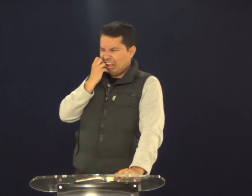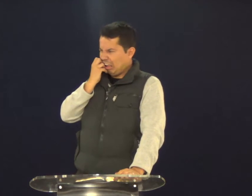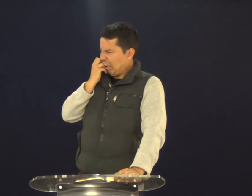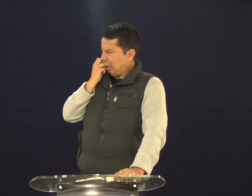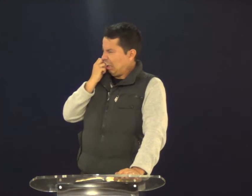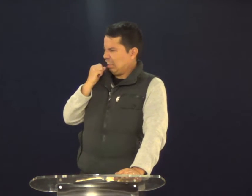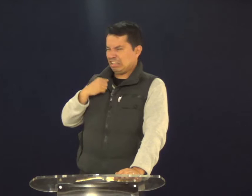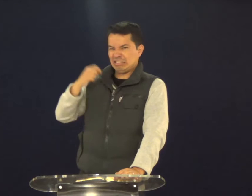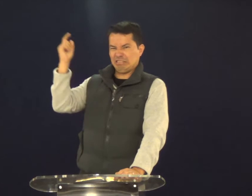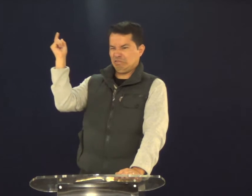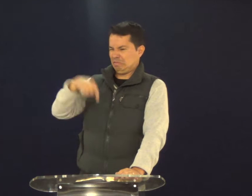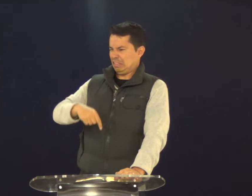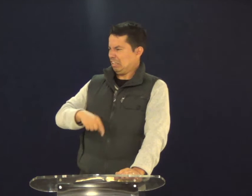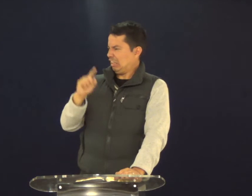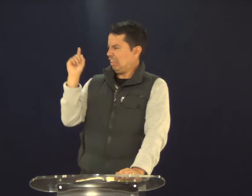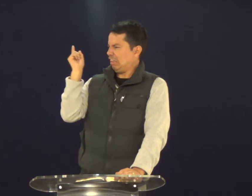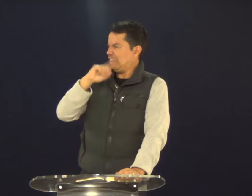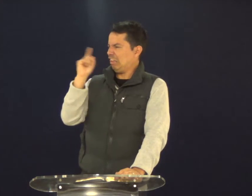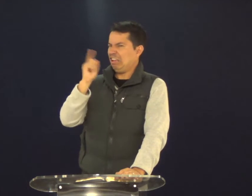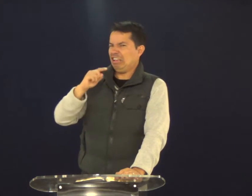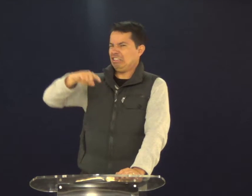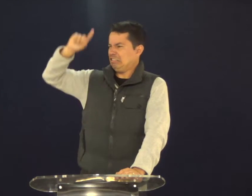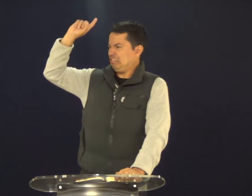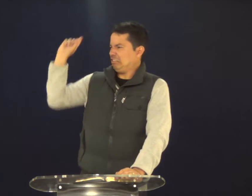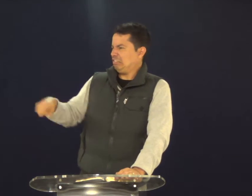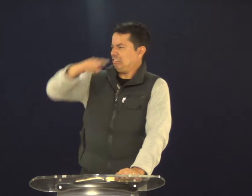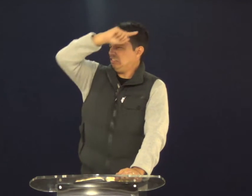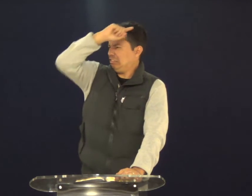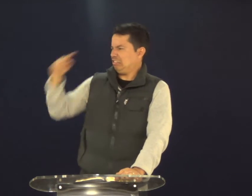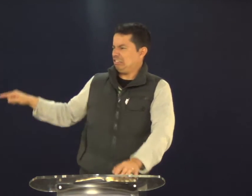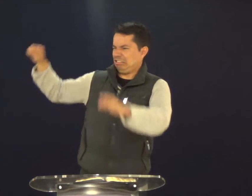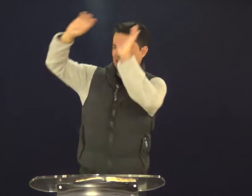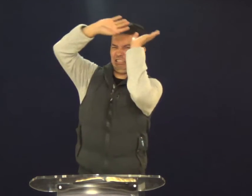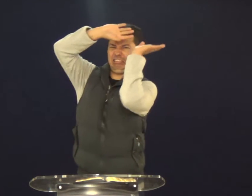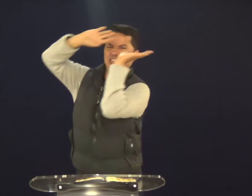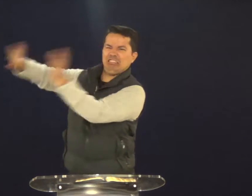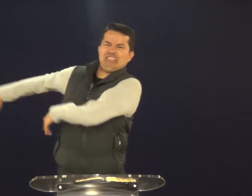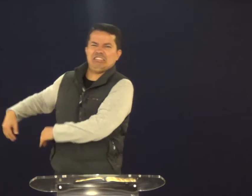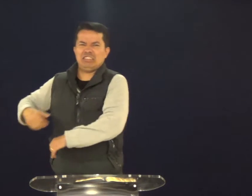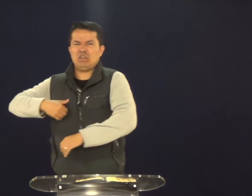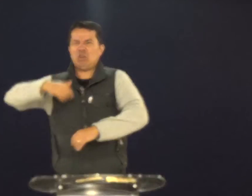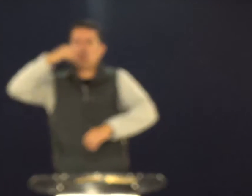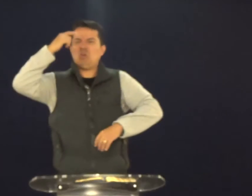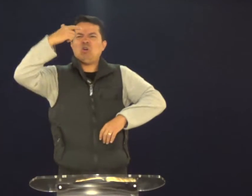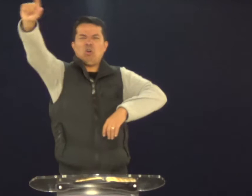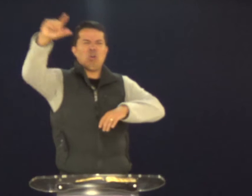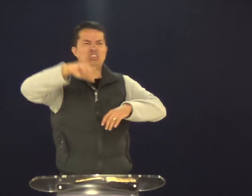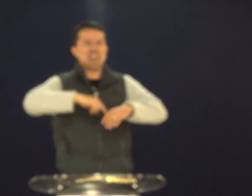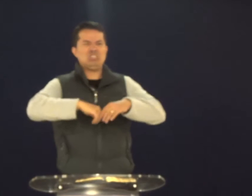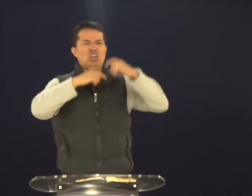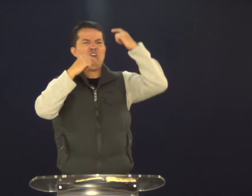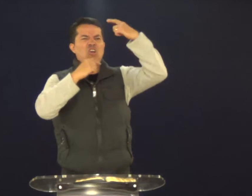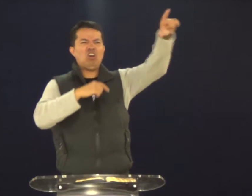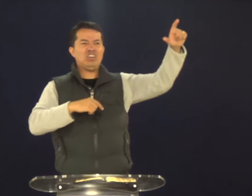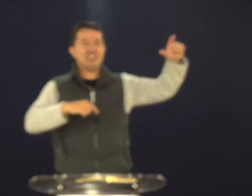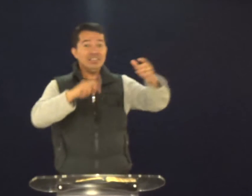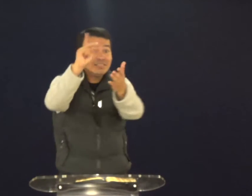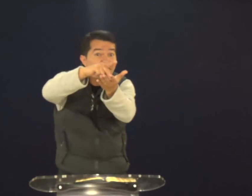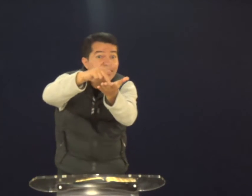me senti tão chateada com isso, que falando contra mim, estão falando coisa de mim, eu não vou mais. Não vou mais, vou para outra